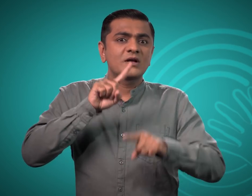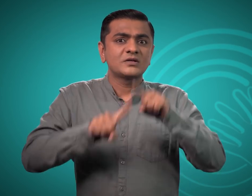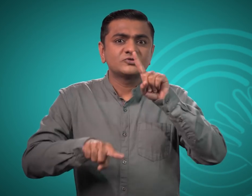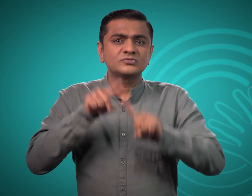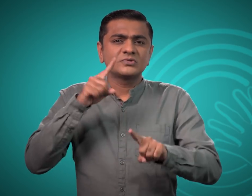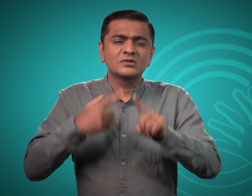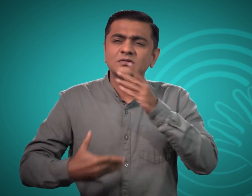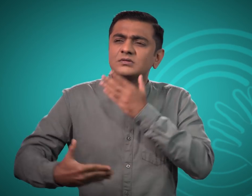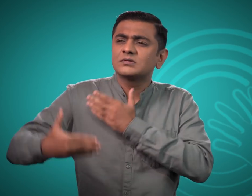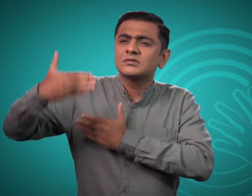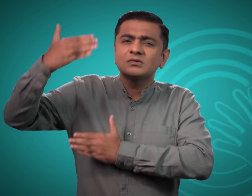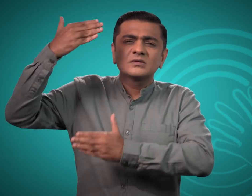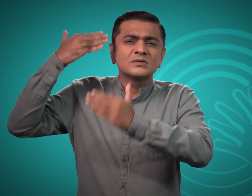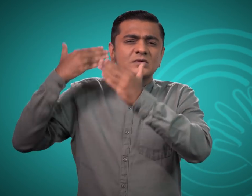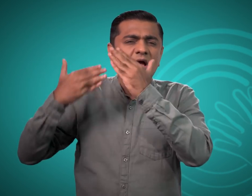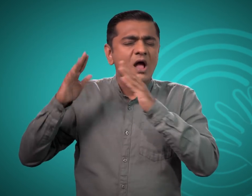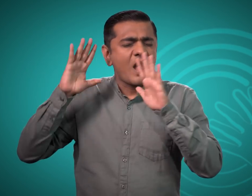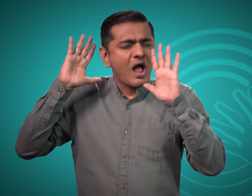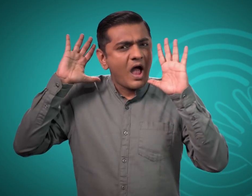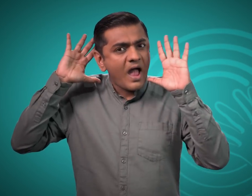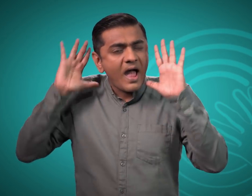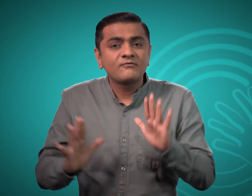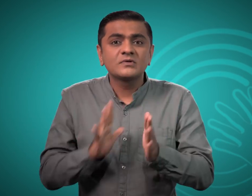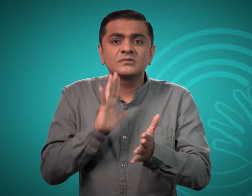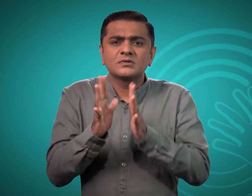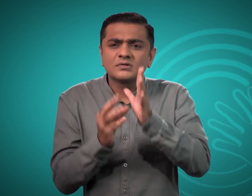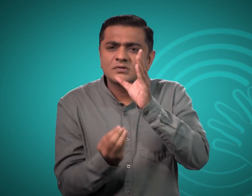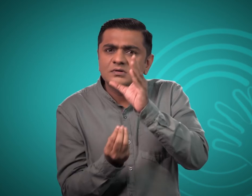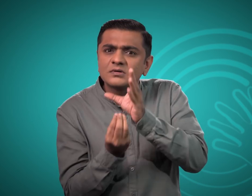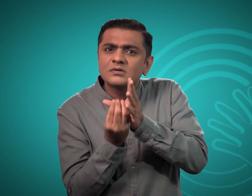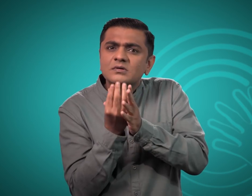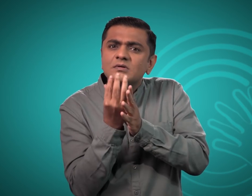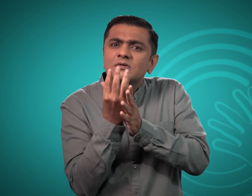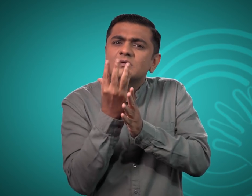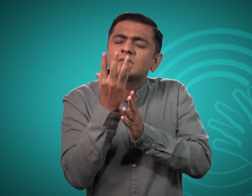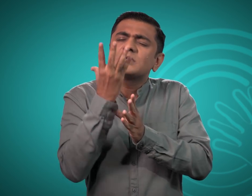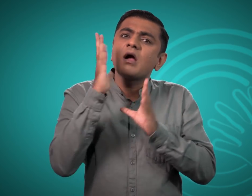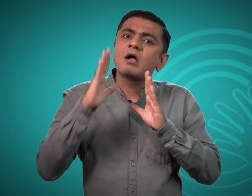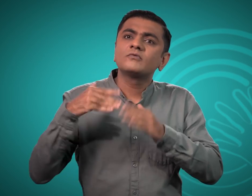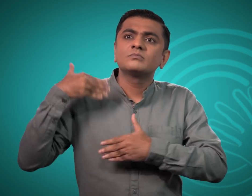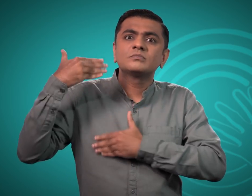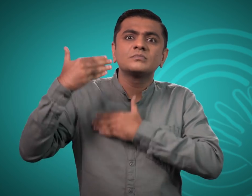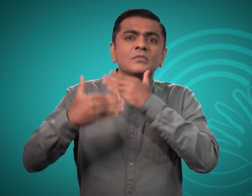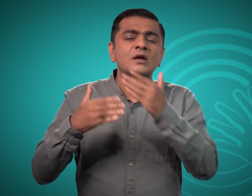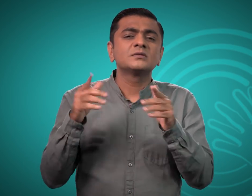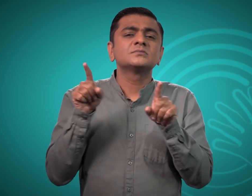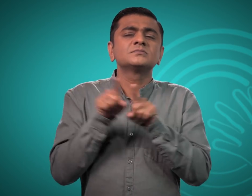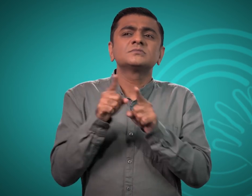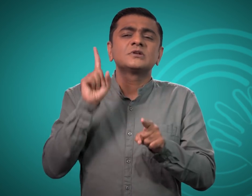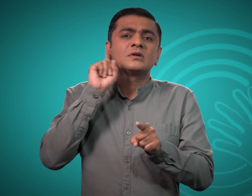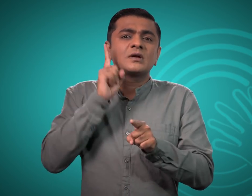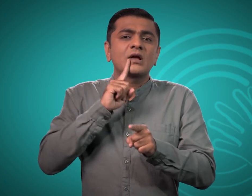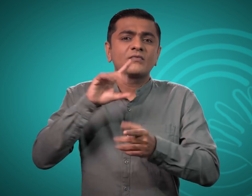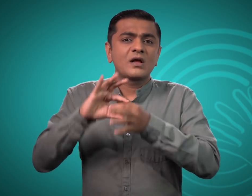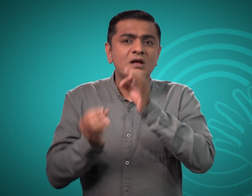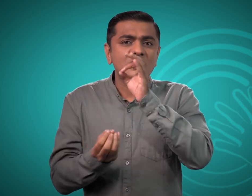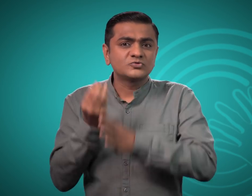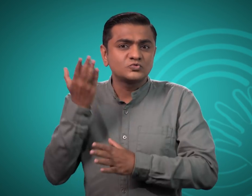हमें अपने इतिहास और अपनी सांकेतिक भाषा के विकास को प्रदर्शित करने की आवशक्ता है। कर्णबदीर